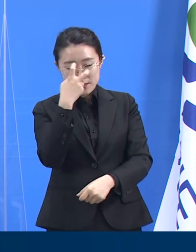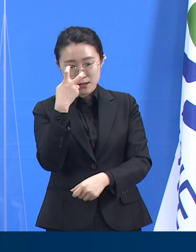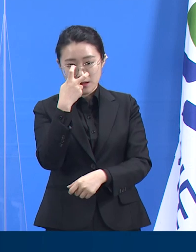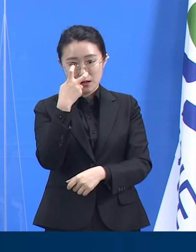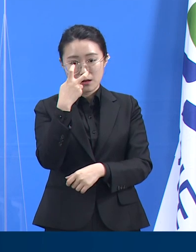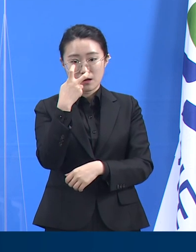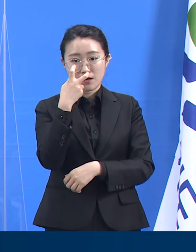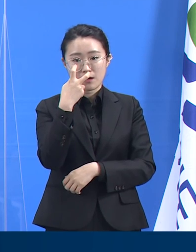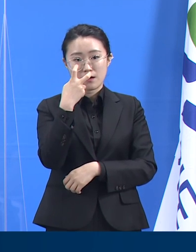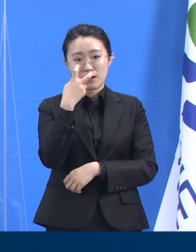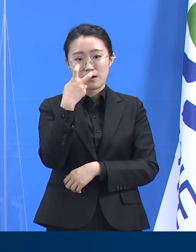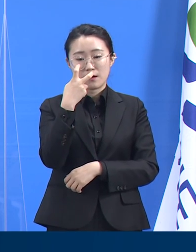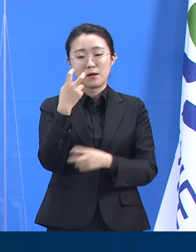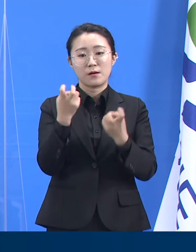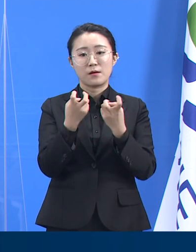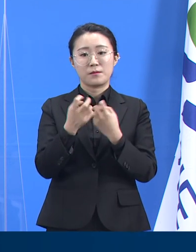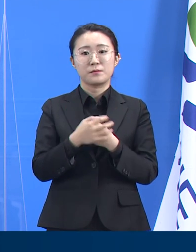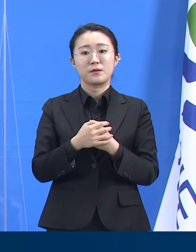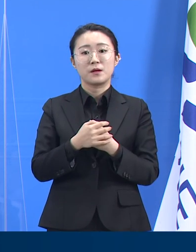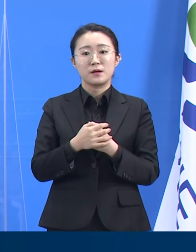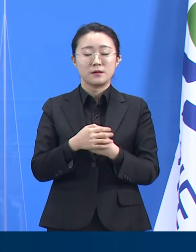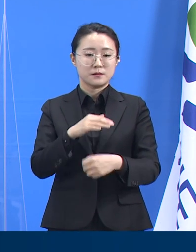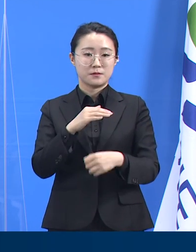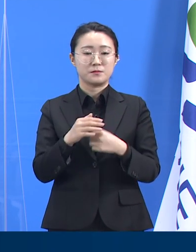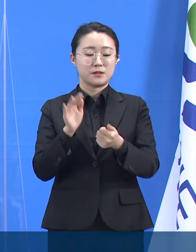소진을 맡기 위한 대책의 일환이었습니다.